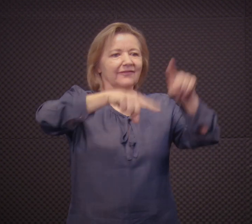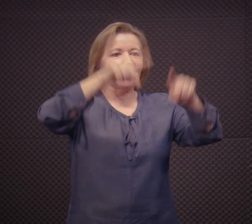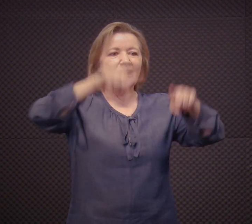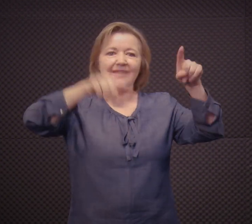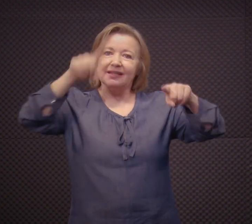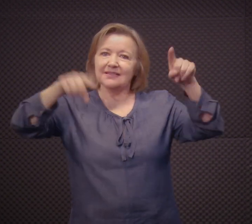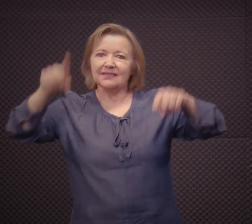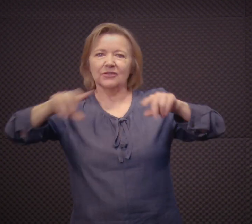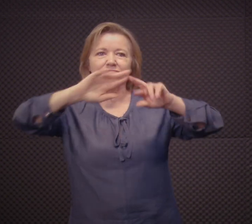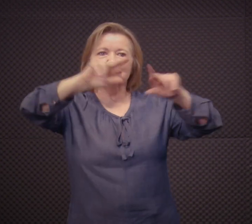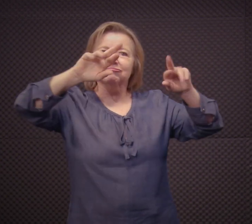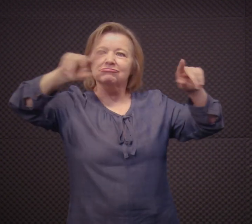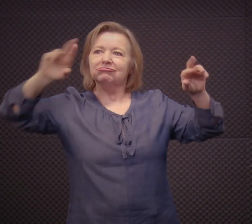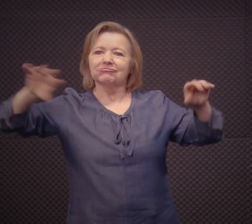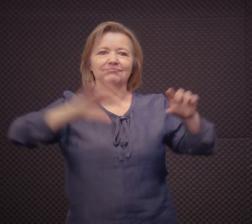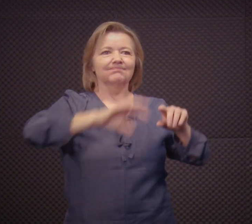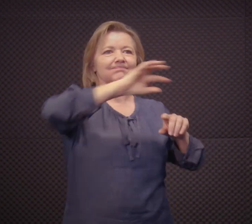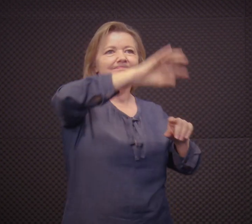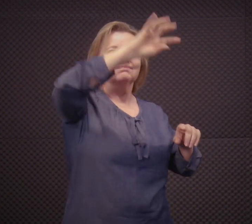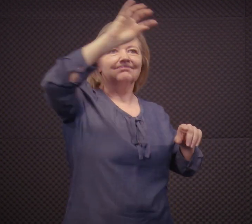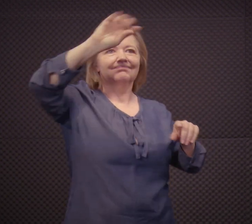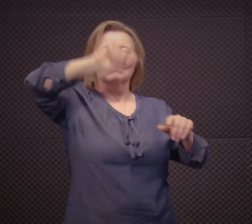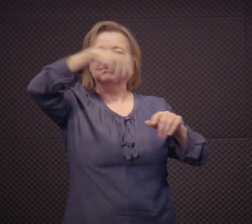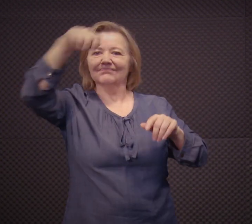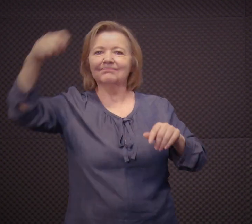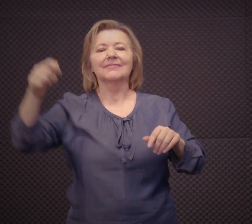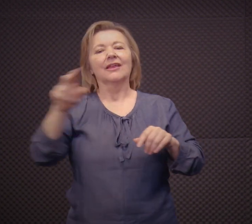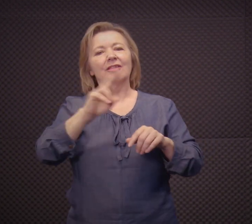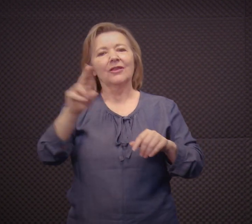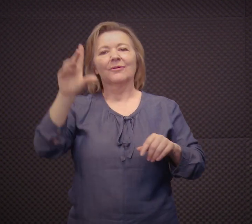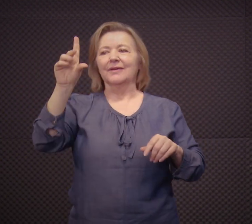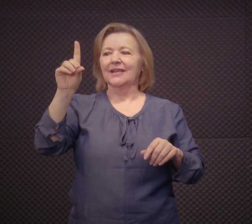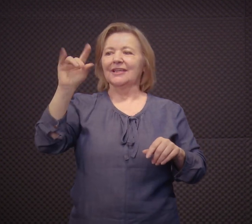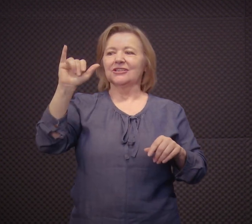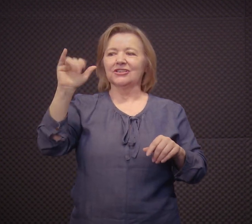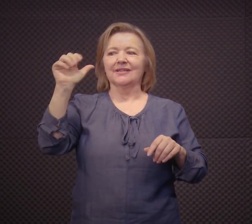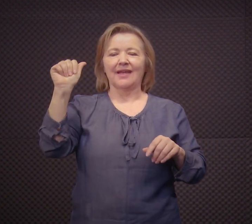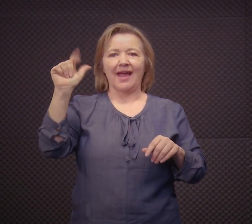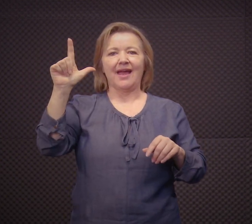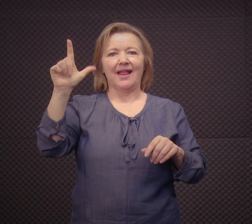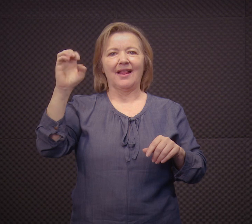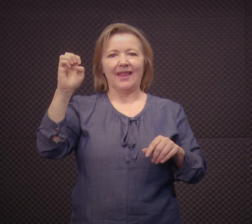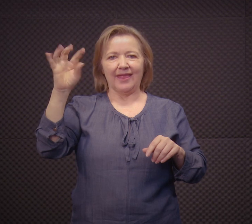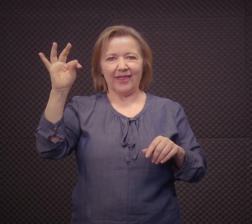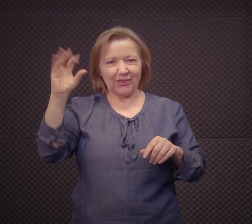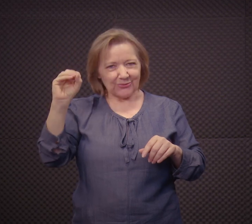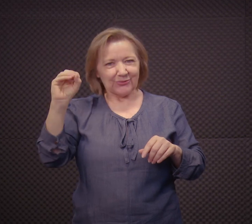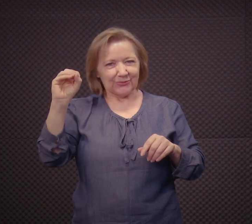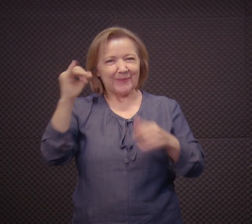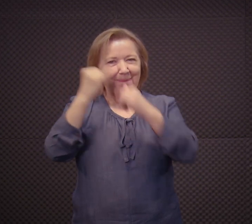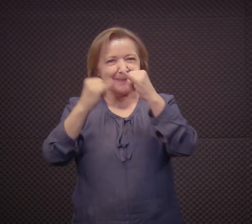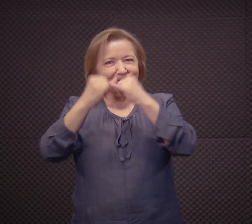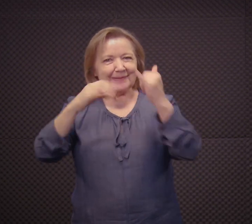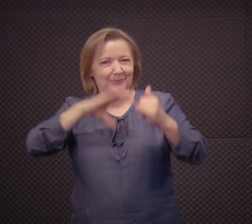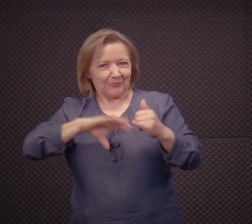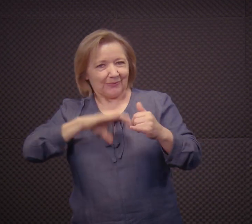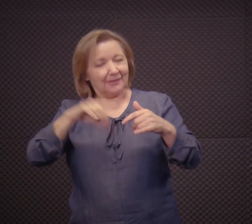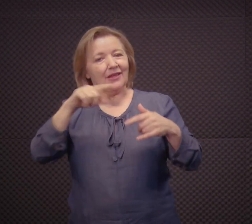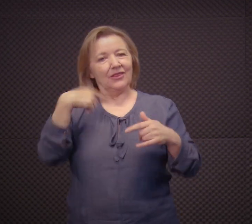Então, nós temos, assim, uma variação da língua de sinais, porque ela veio da França, né? Então, nós temos